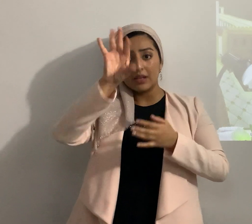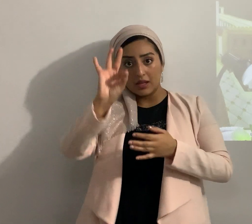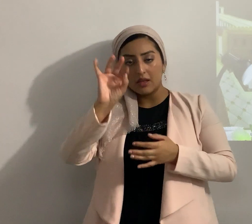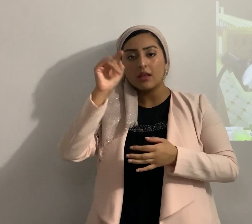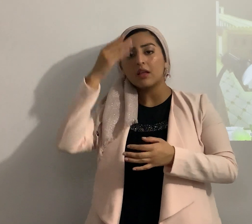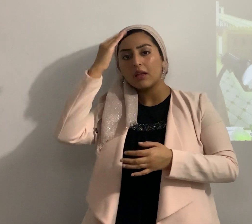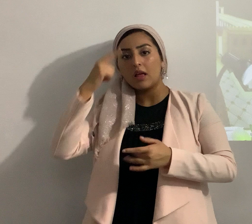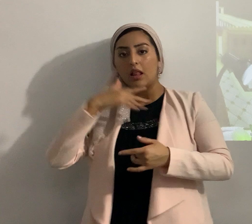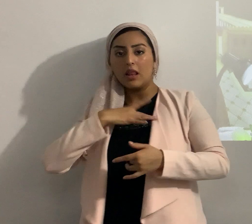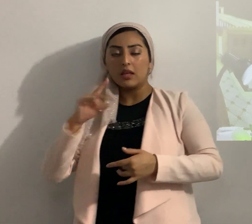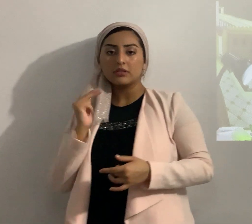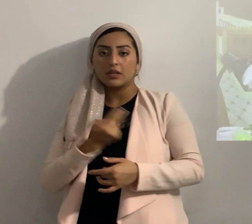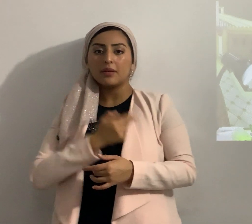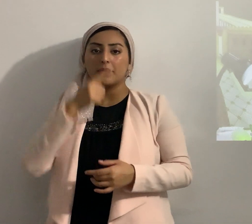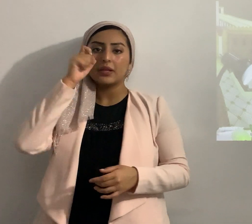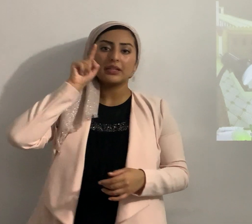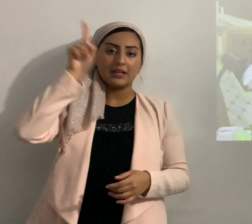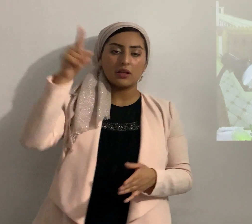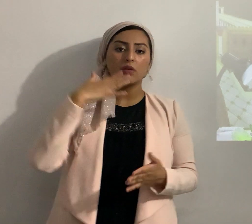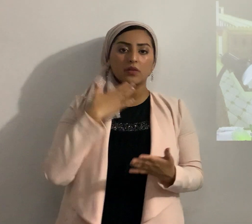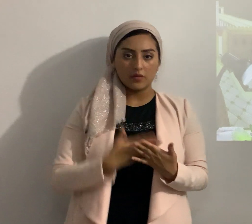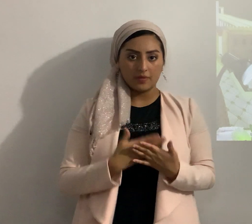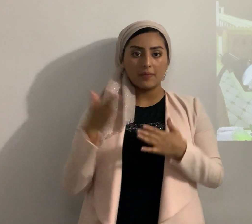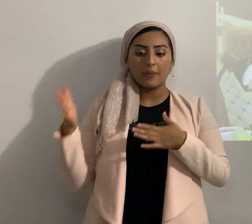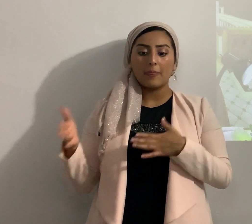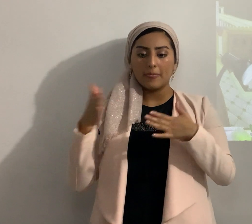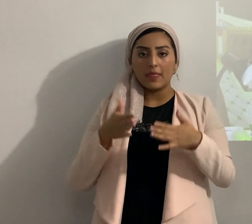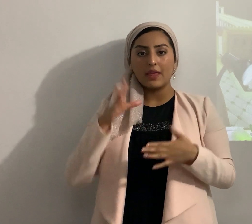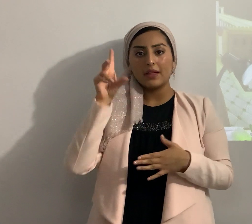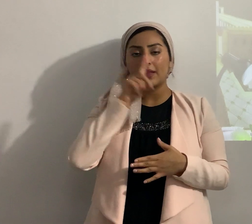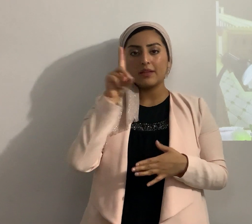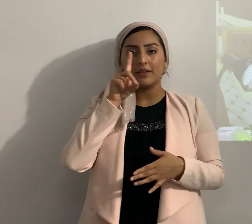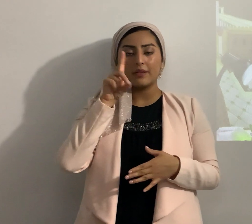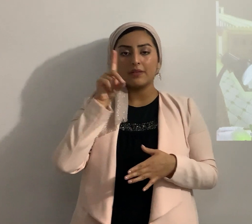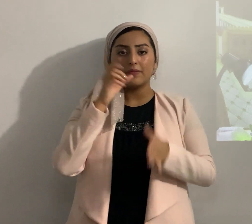nosotros porque el es bueno entonces Deuteronomio 7.16